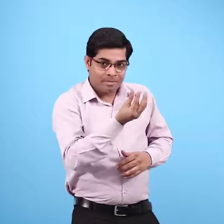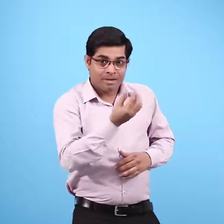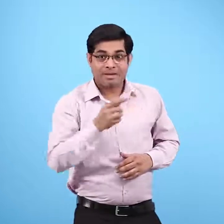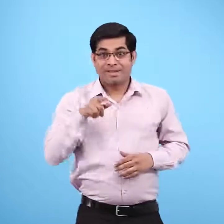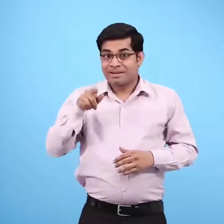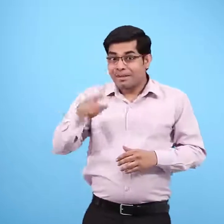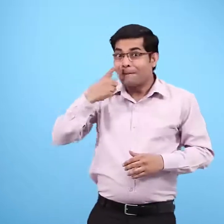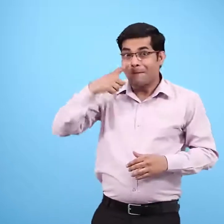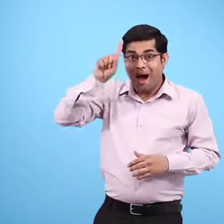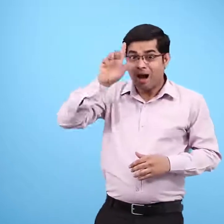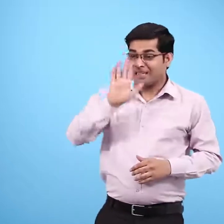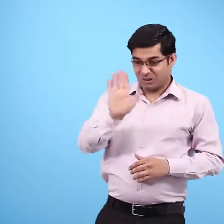डली उठाई तो मा बोली